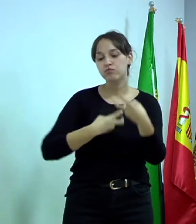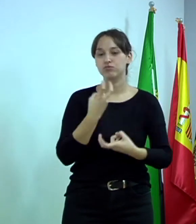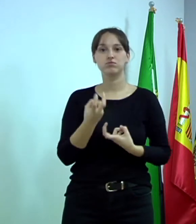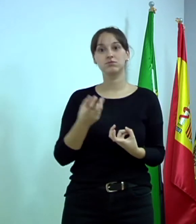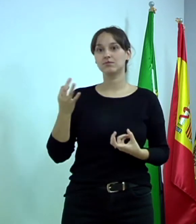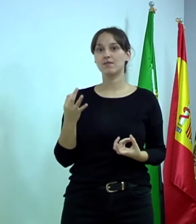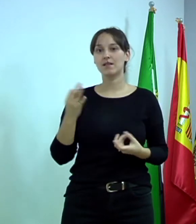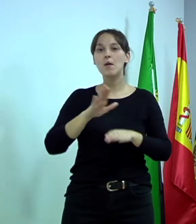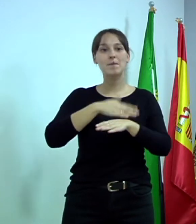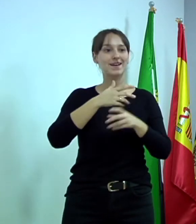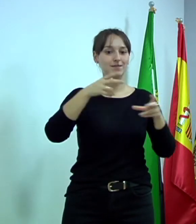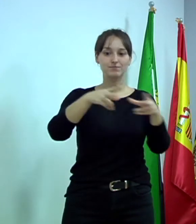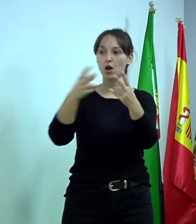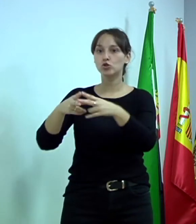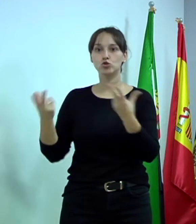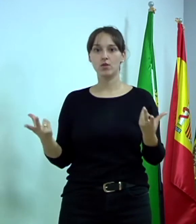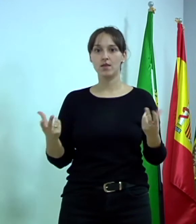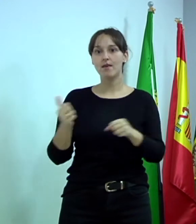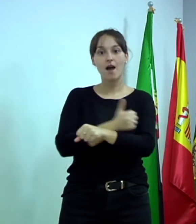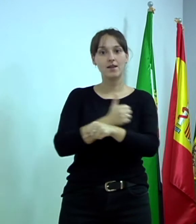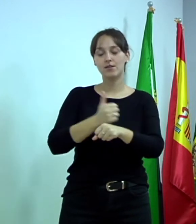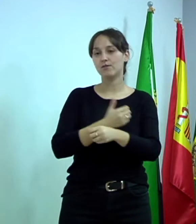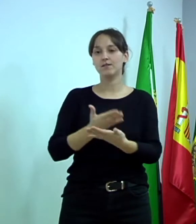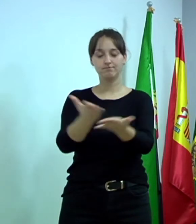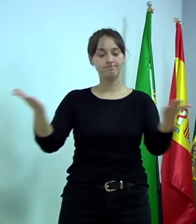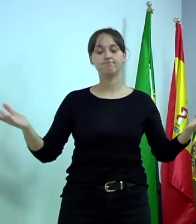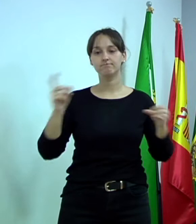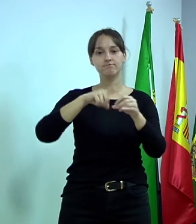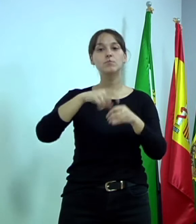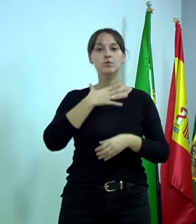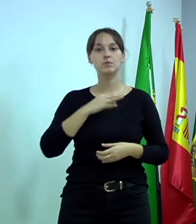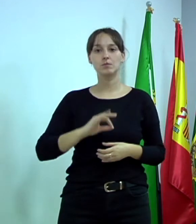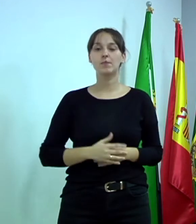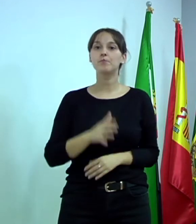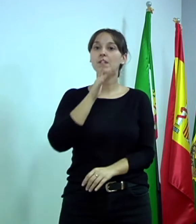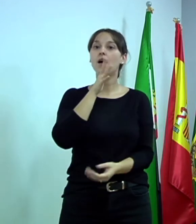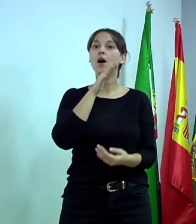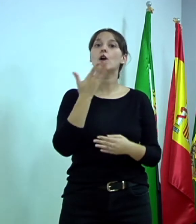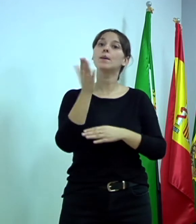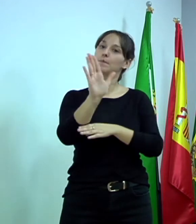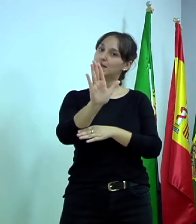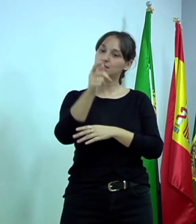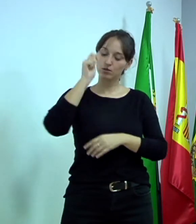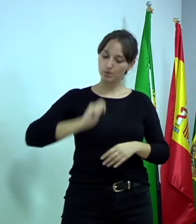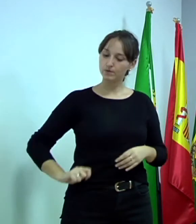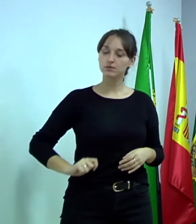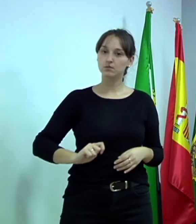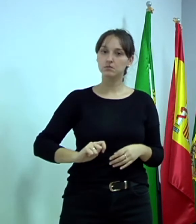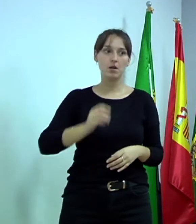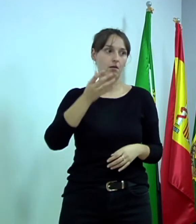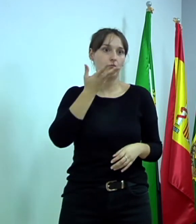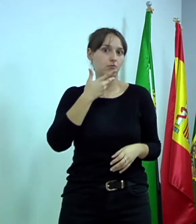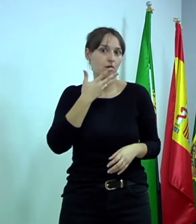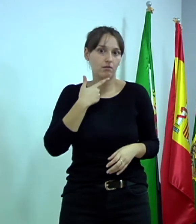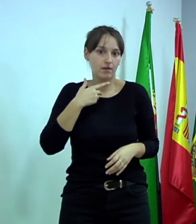la ciudadanía, ¿no? Ahora presento a los profesionales, que como algunos los conoceréis, porque la verdad es que son buenísimos, Carmen Ruiz